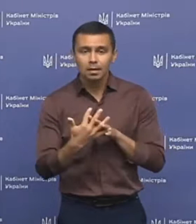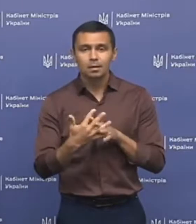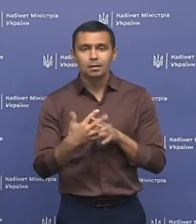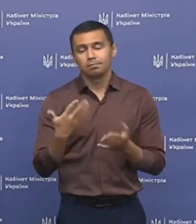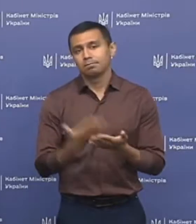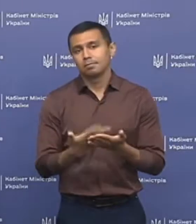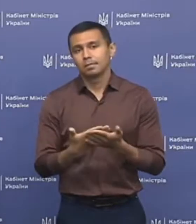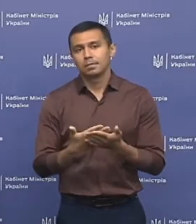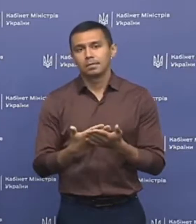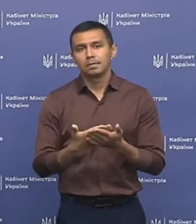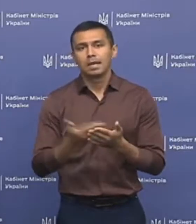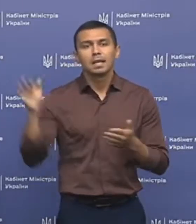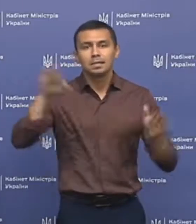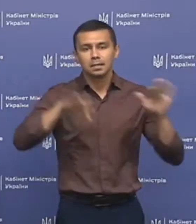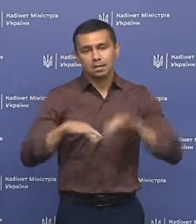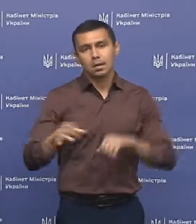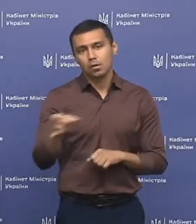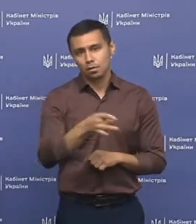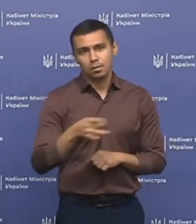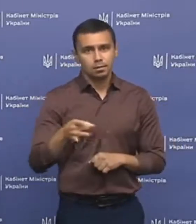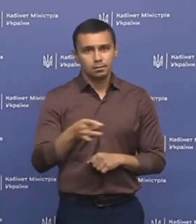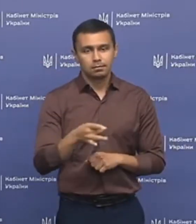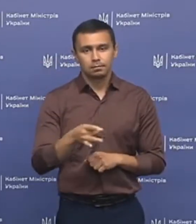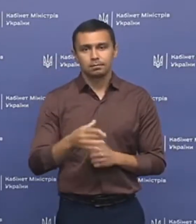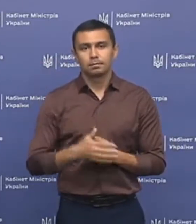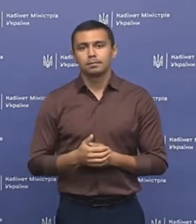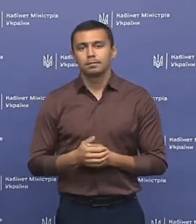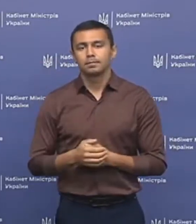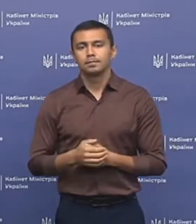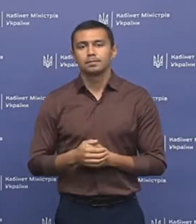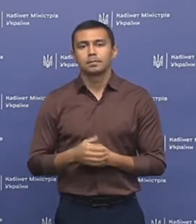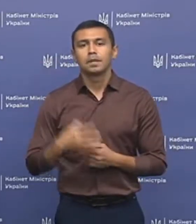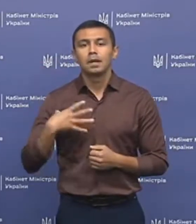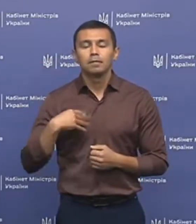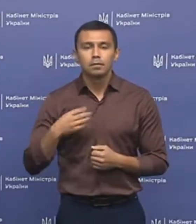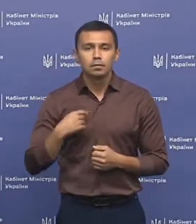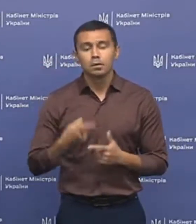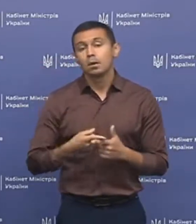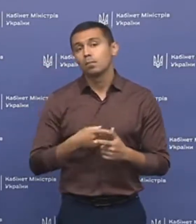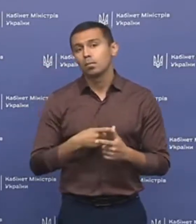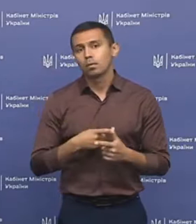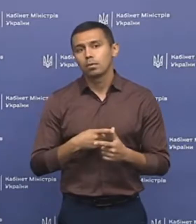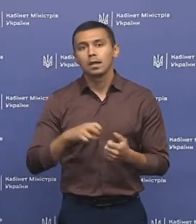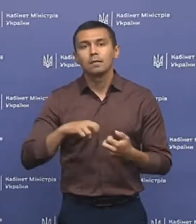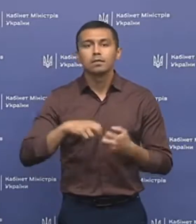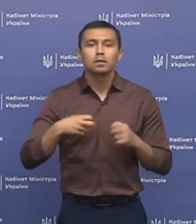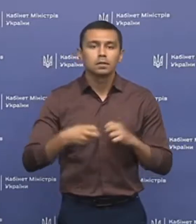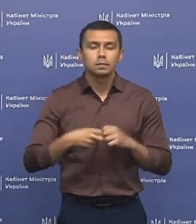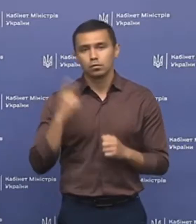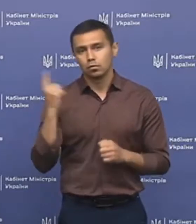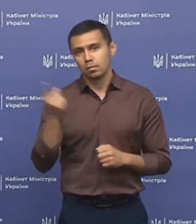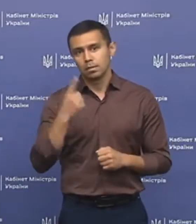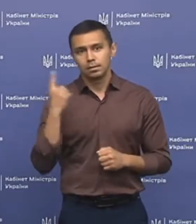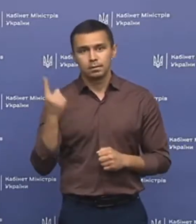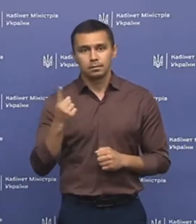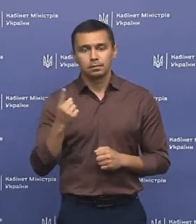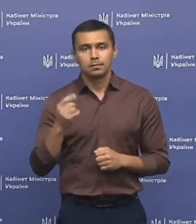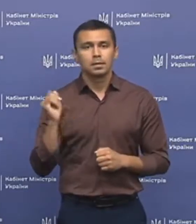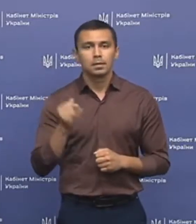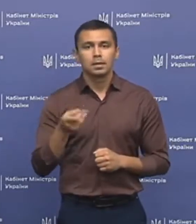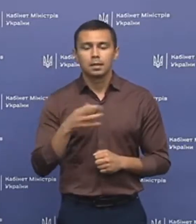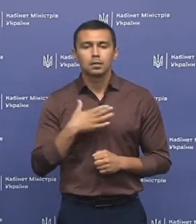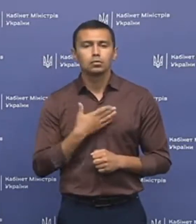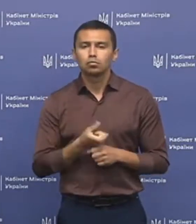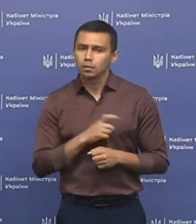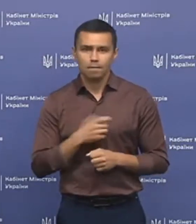наприклад, гіжських районах Львівської або Івано-Франківської області. І